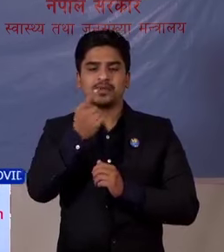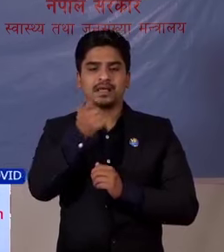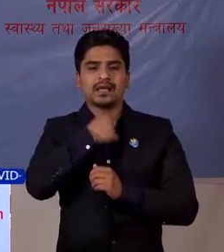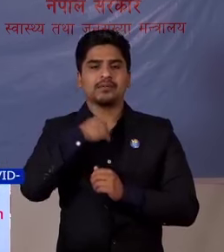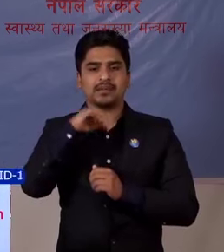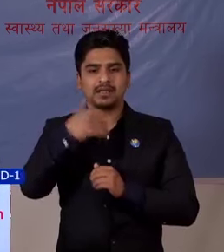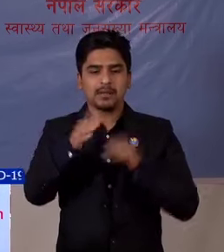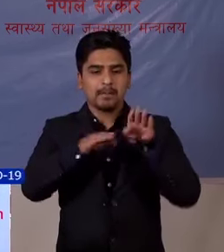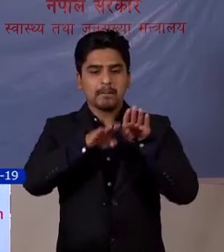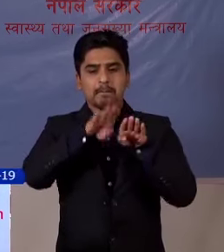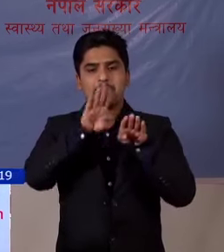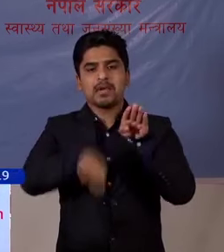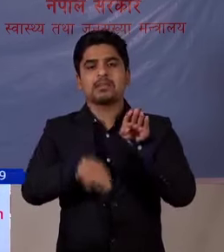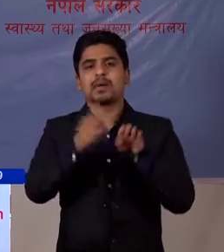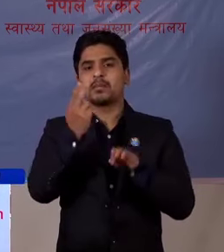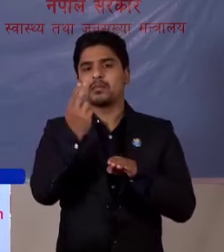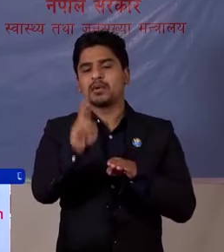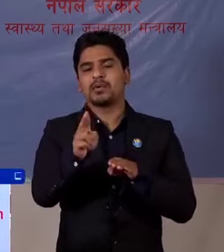आमीलाई